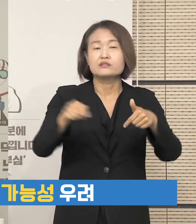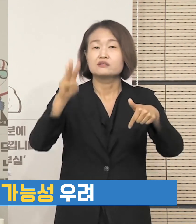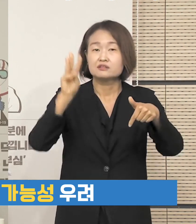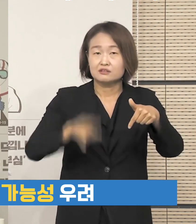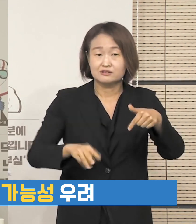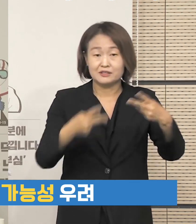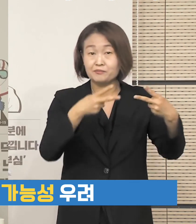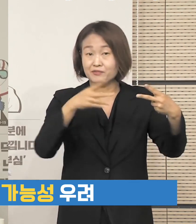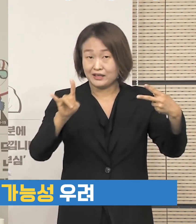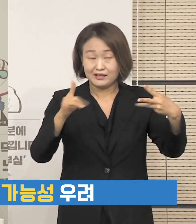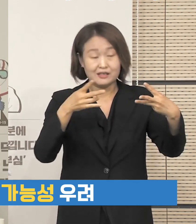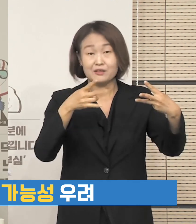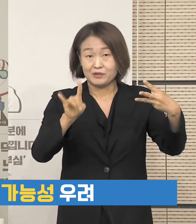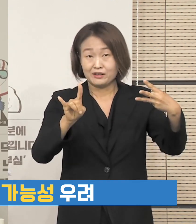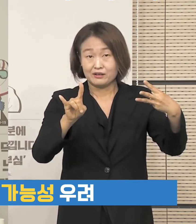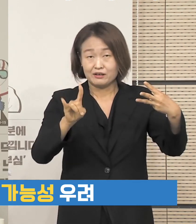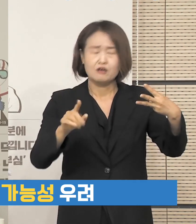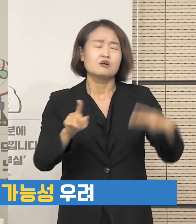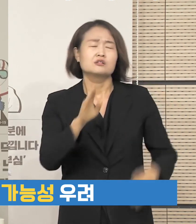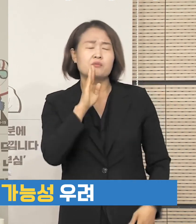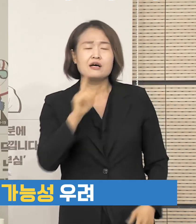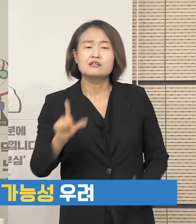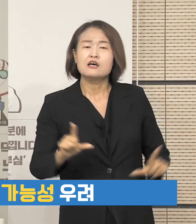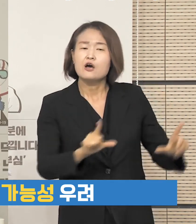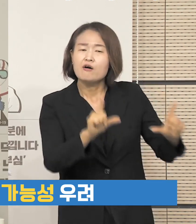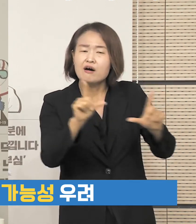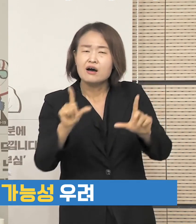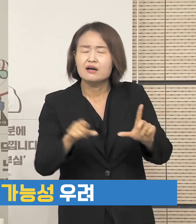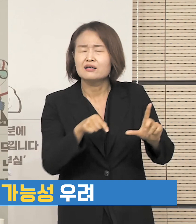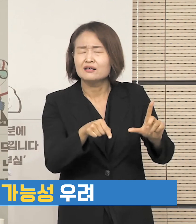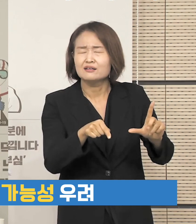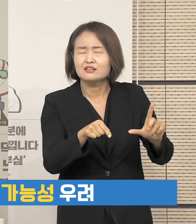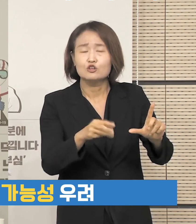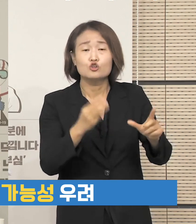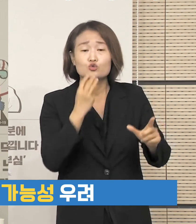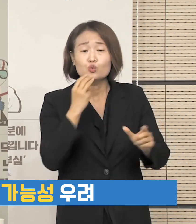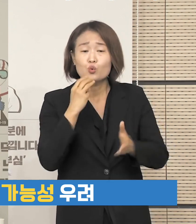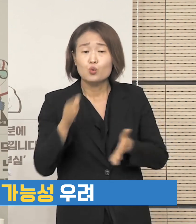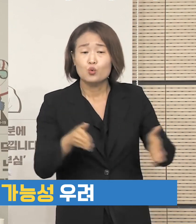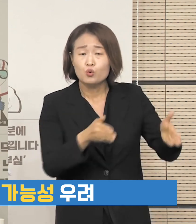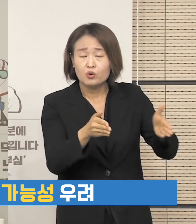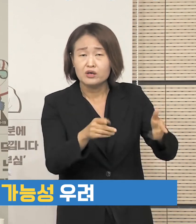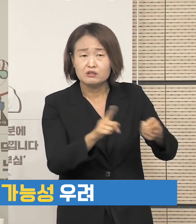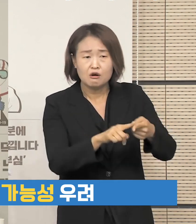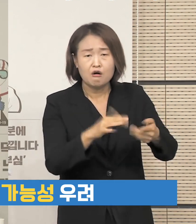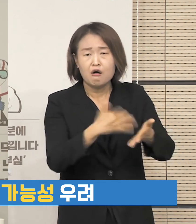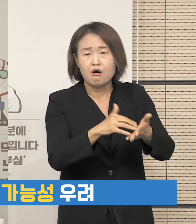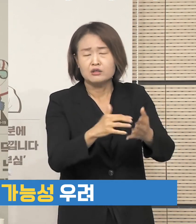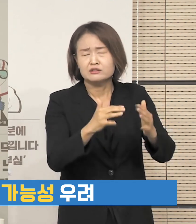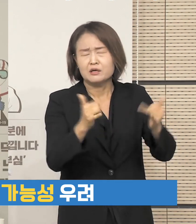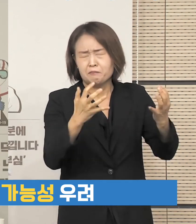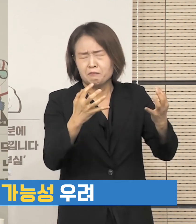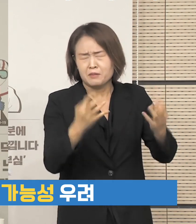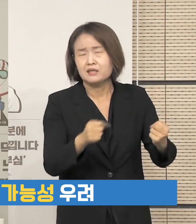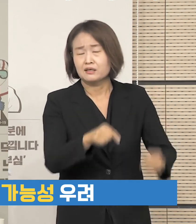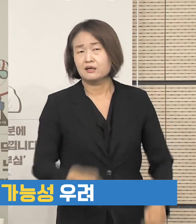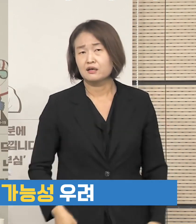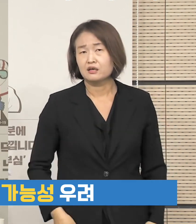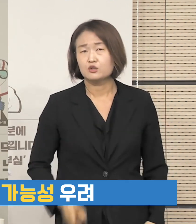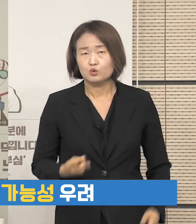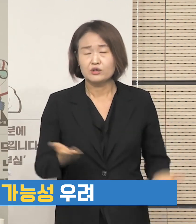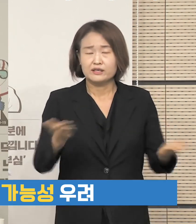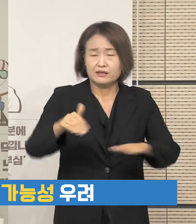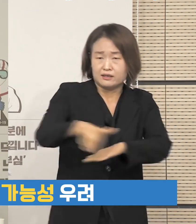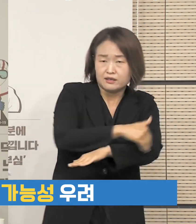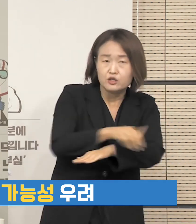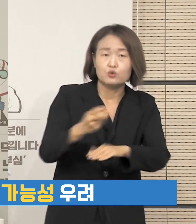광역자치단체가 하나의 생활권을 이루고 있는 수도권의 경우에 많은 인구가 밀집되어 있고 통근이나